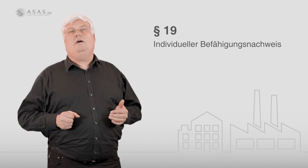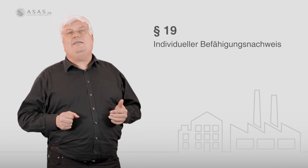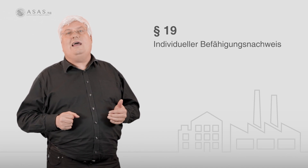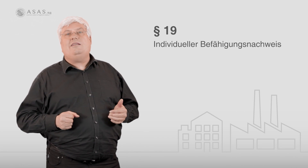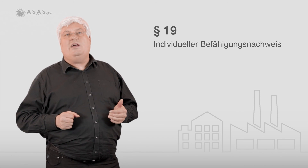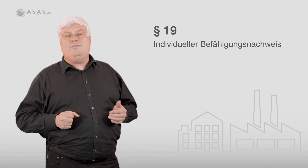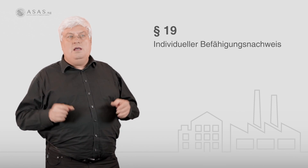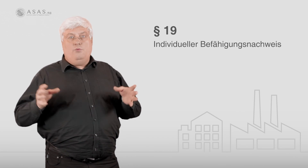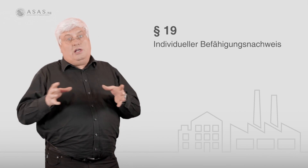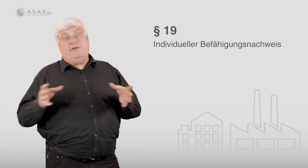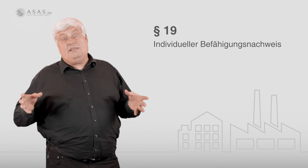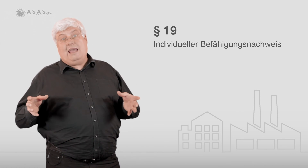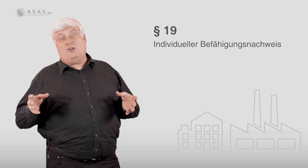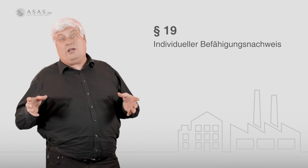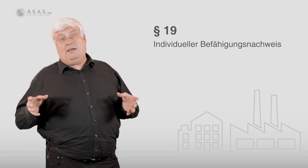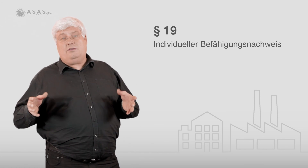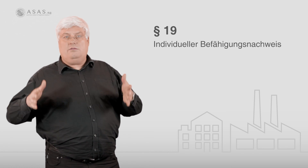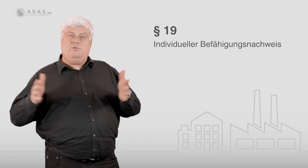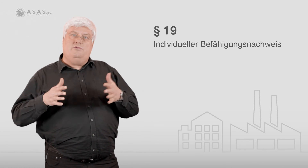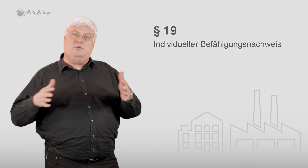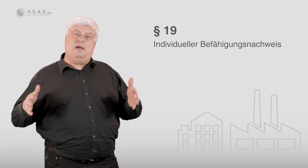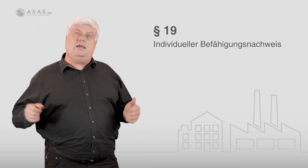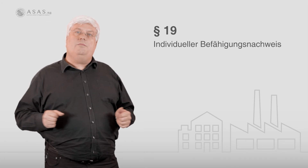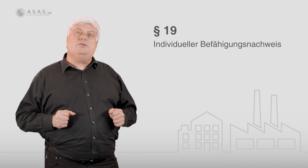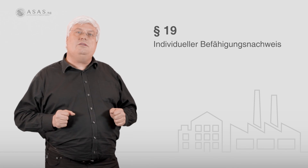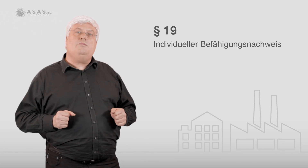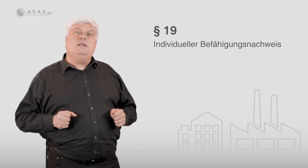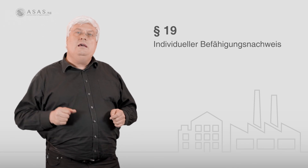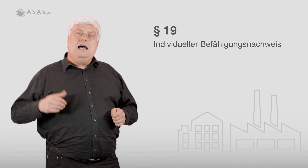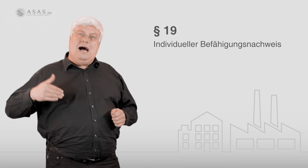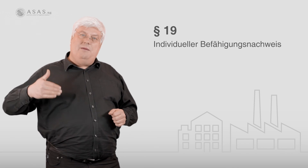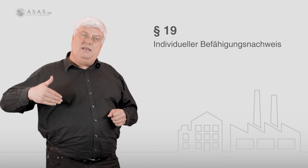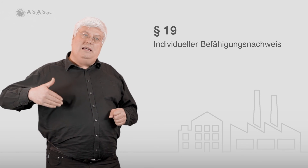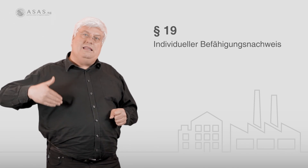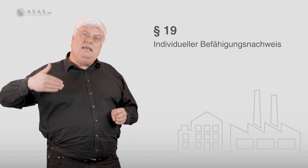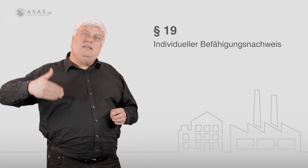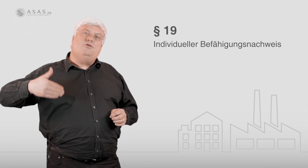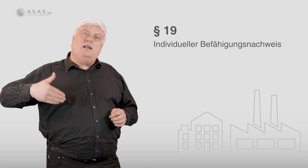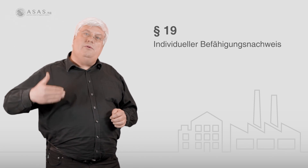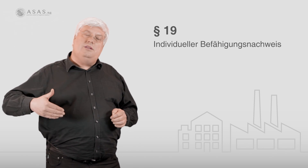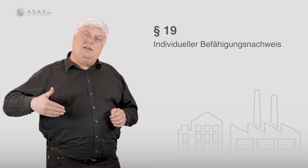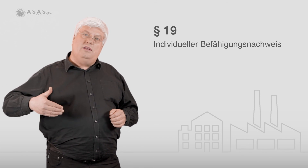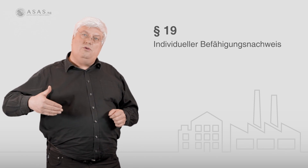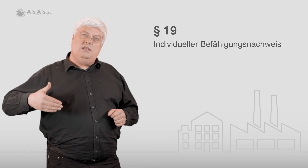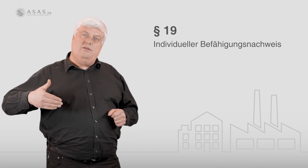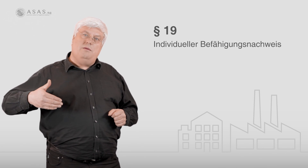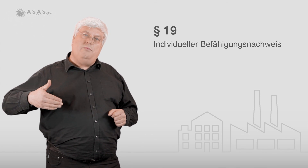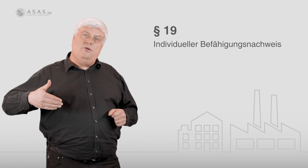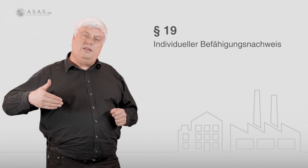erteilt werden. Möglicherweise eingeschränkt, gewisse Bereiche eben ausgenommen, aber hier kann individuell beurteilt werden durch die Gewerbebehörde,